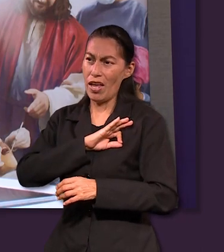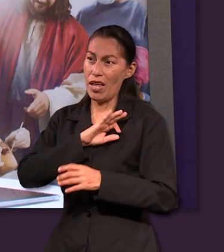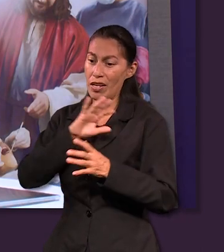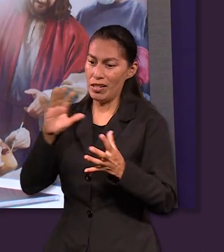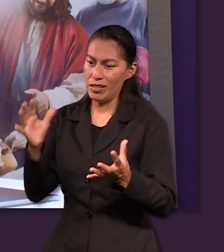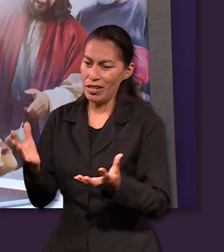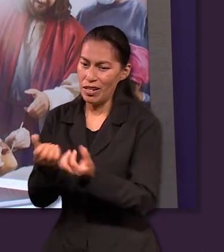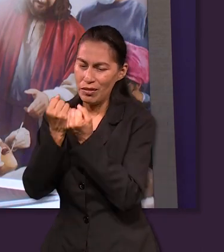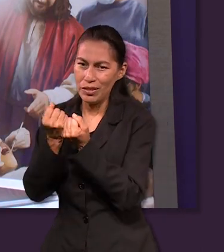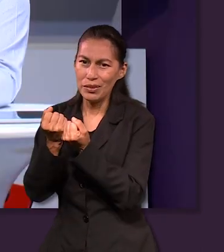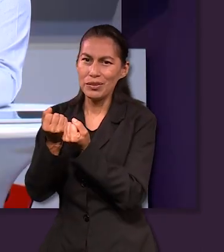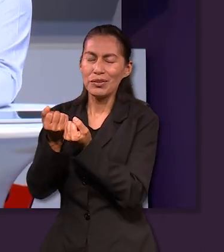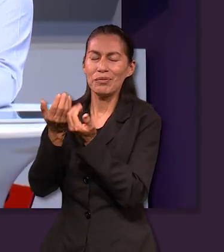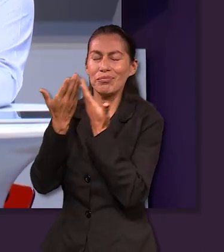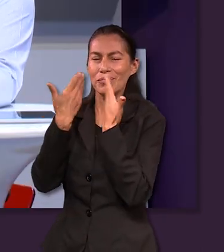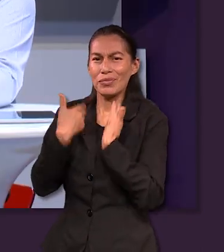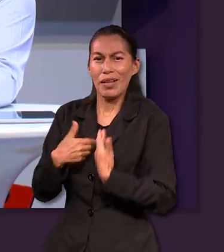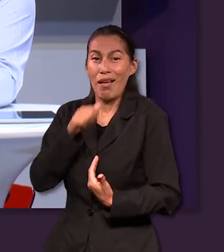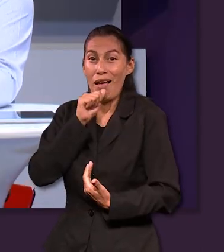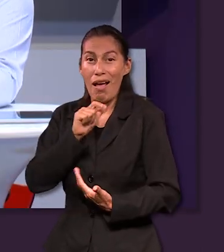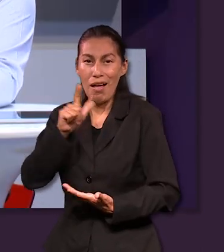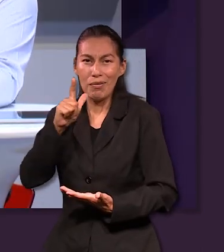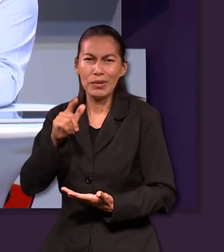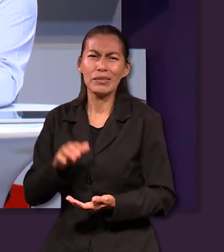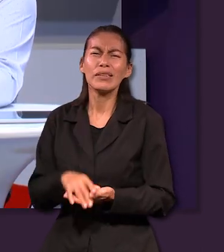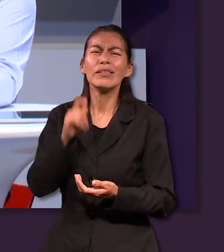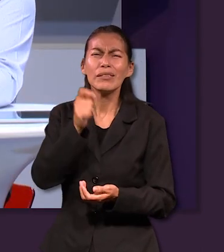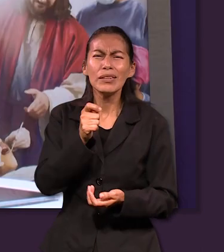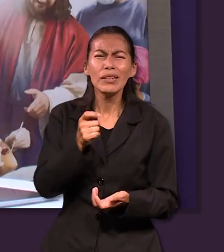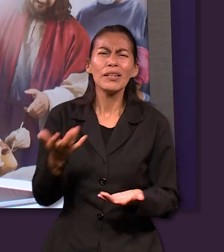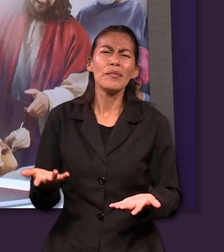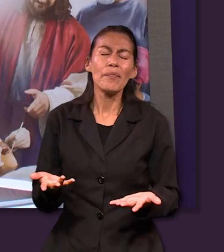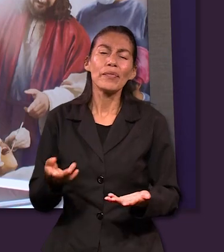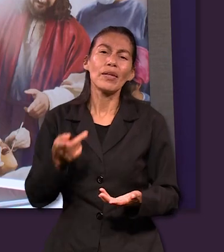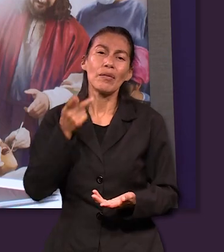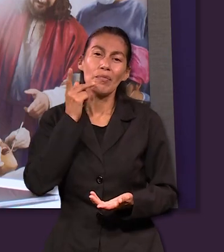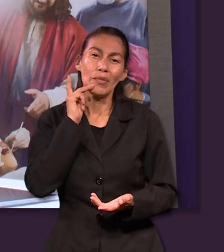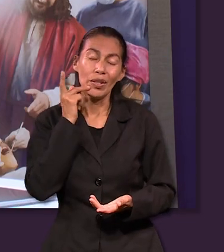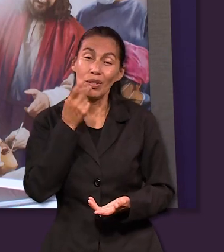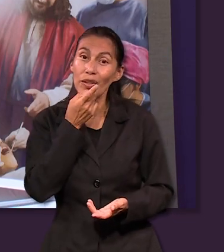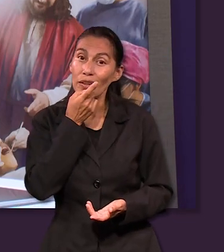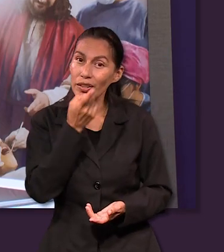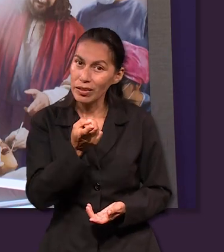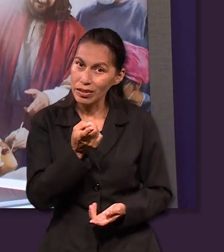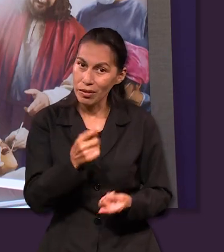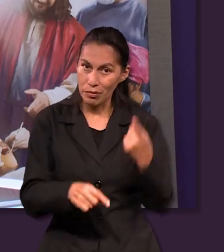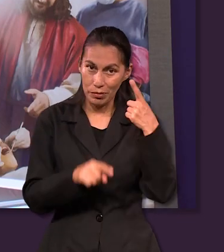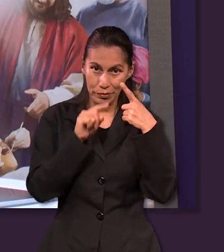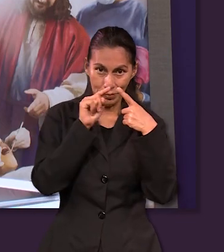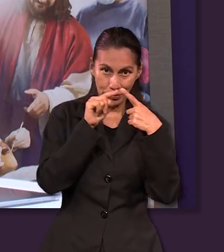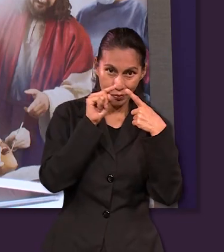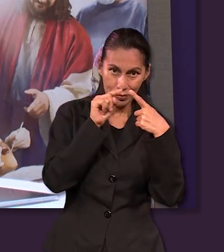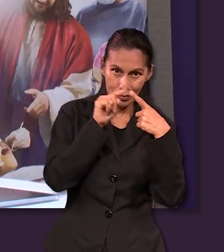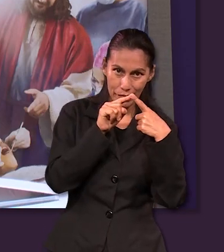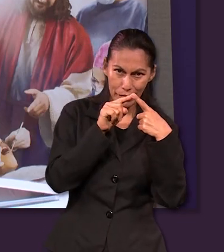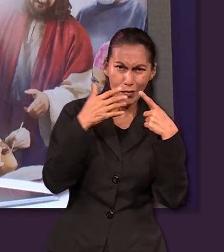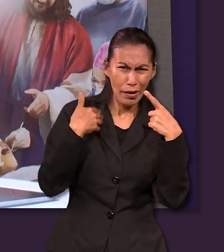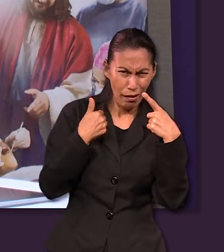fin de vuestra fe que es la salvación de nuestras almas así que el principio que nos quiere dejar Pedro es primero